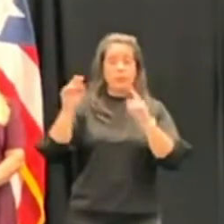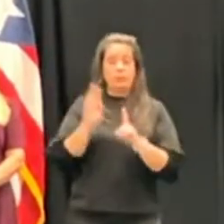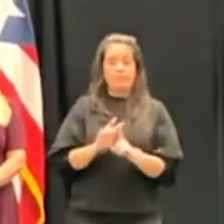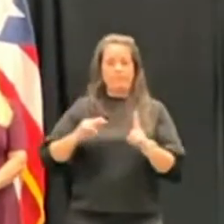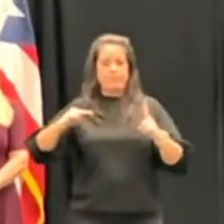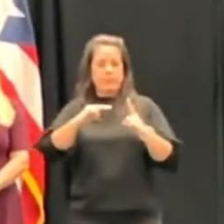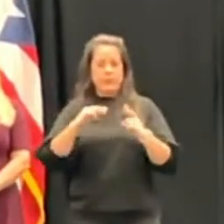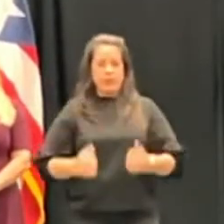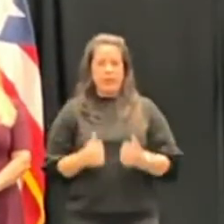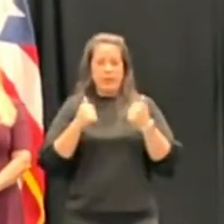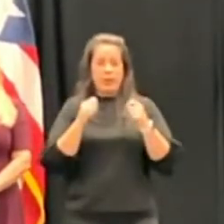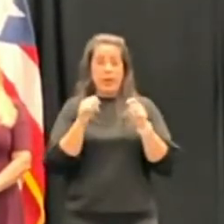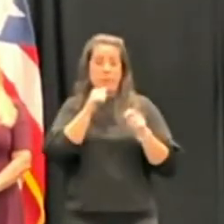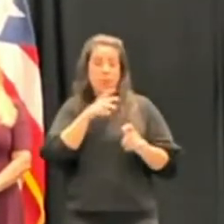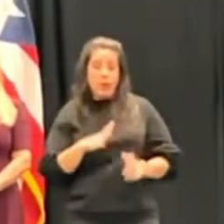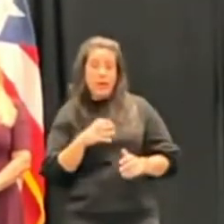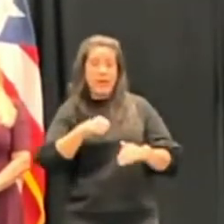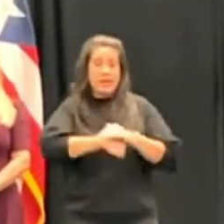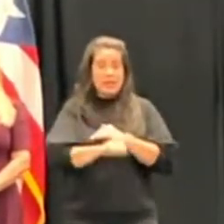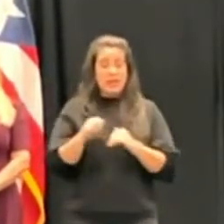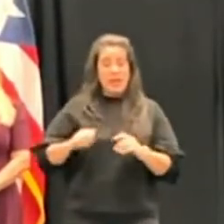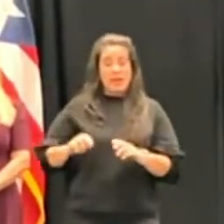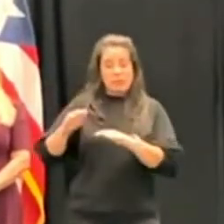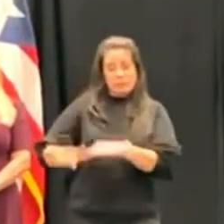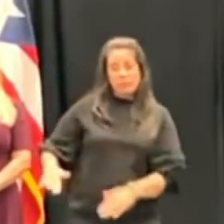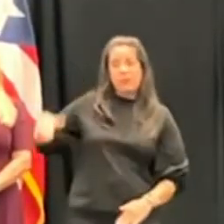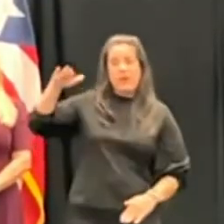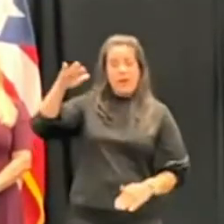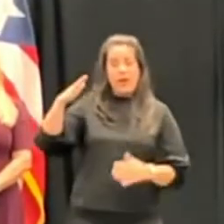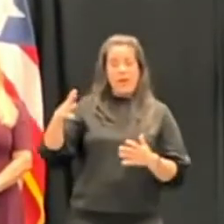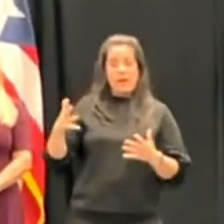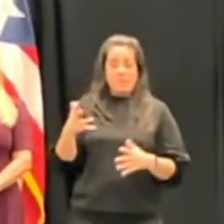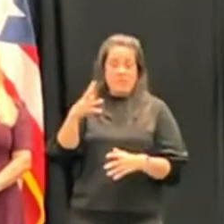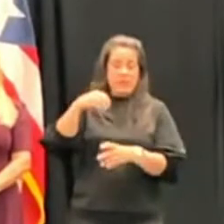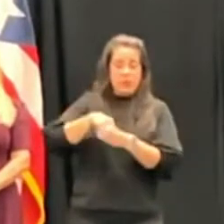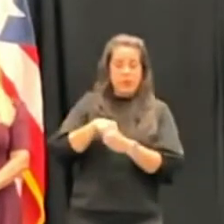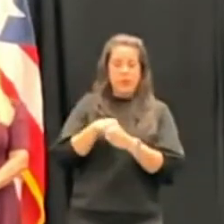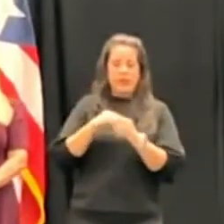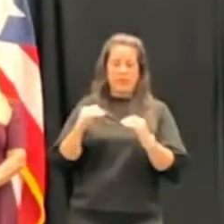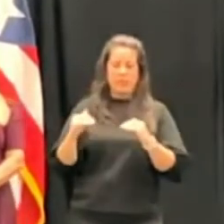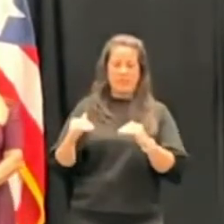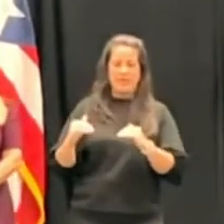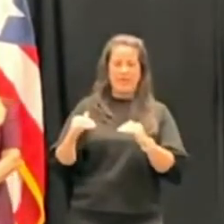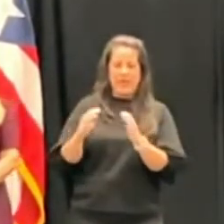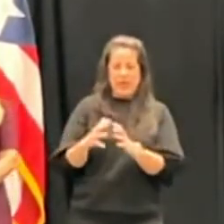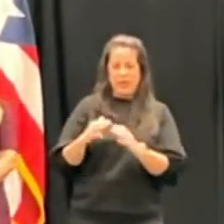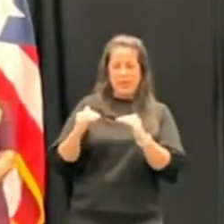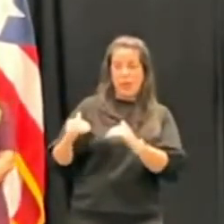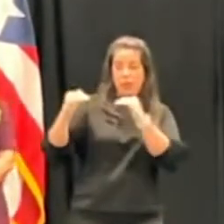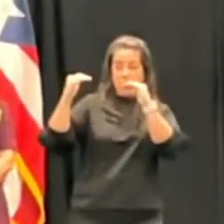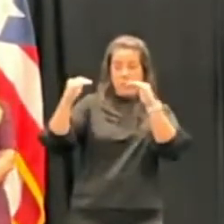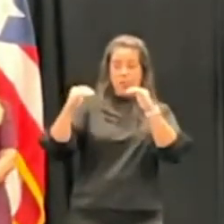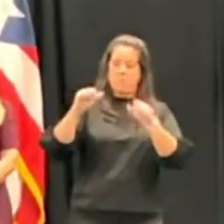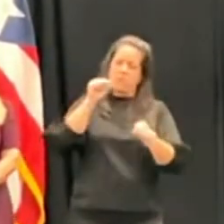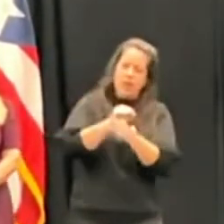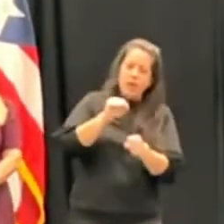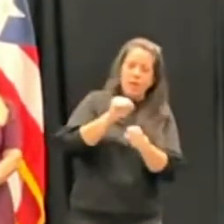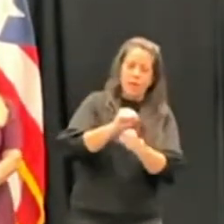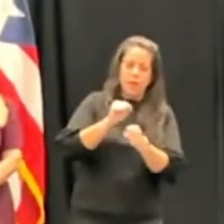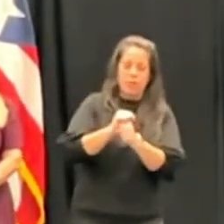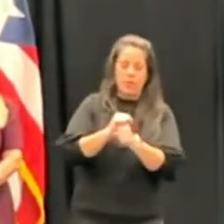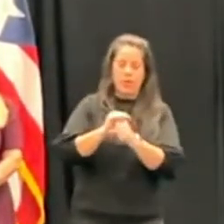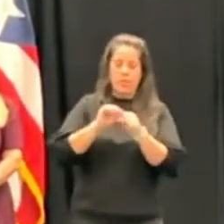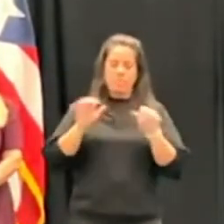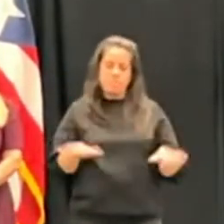de vida de una mujer nacida y criada dentro de la clase media trabajadora y que ha vivido su vida con decoro e